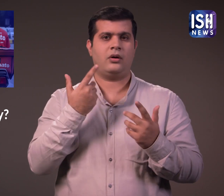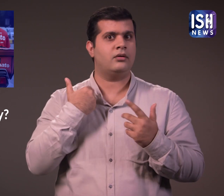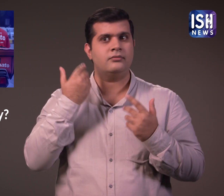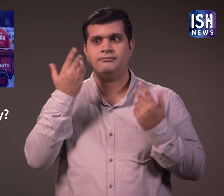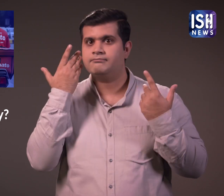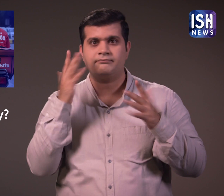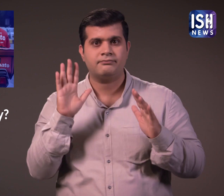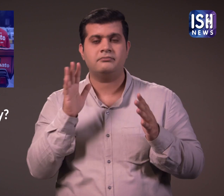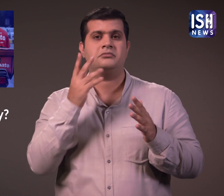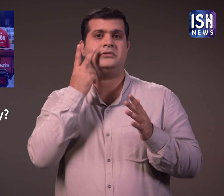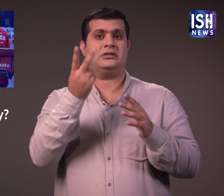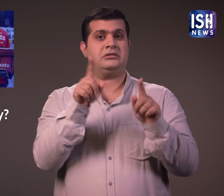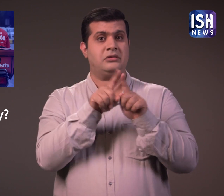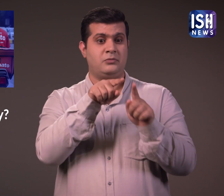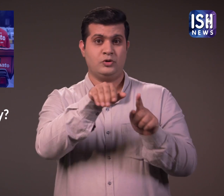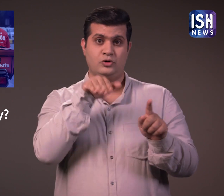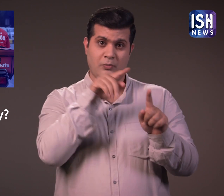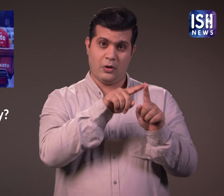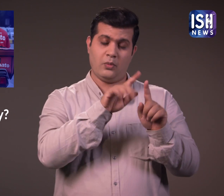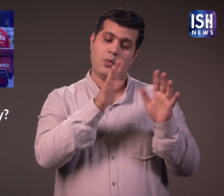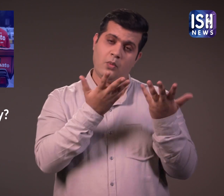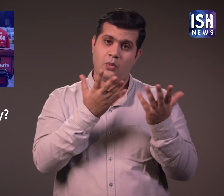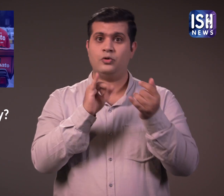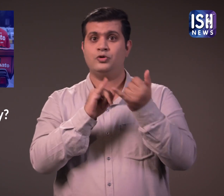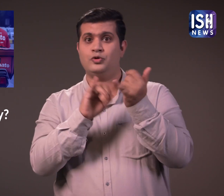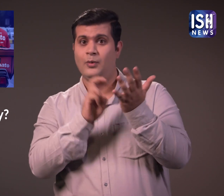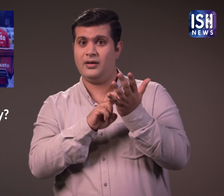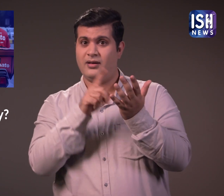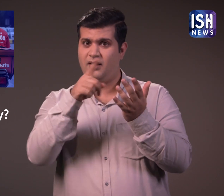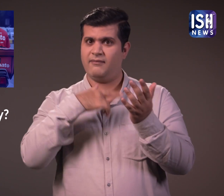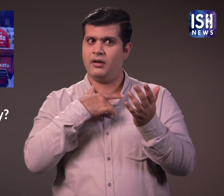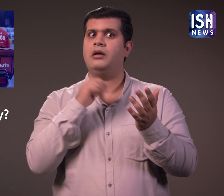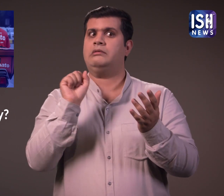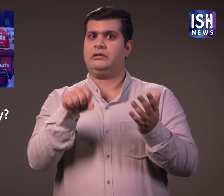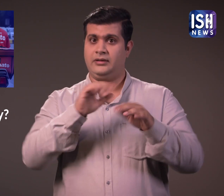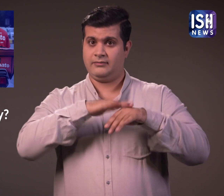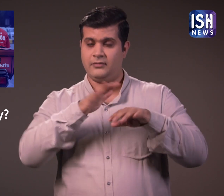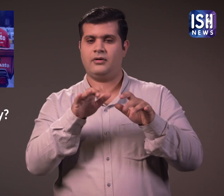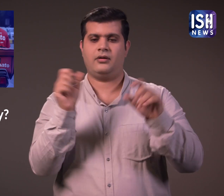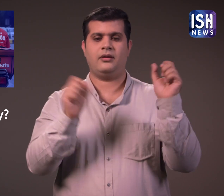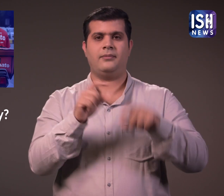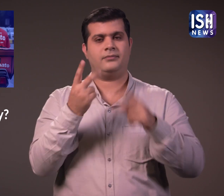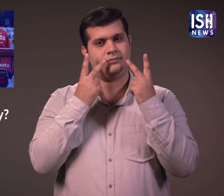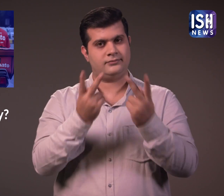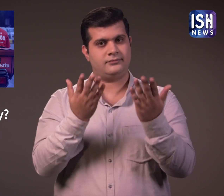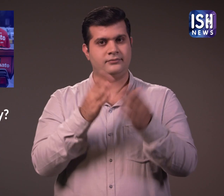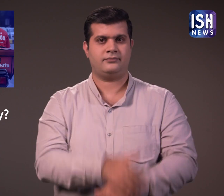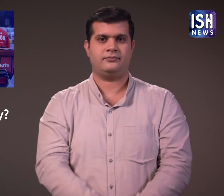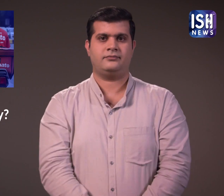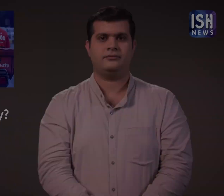के साथ ऐसा कोई अनुभव है, तो इसे हमारे साथ कमेंट सेक्शन में साजा करें। कि सकते हैं।